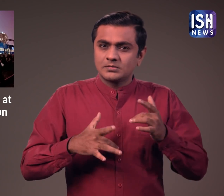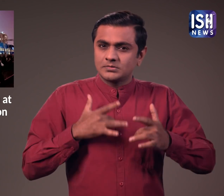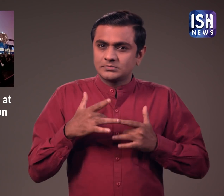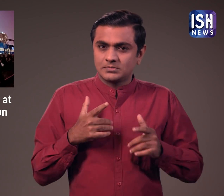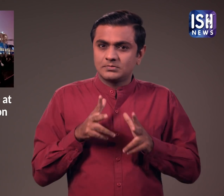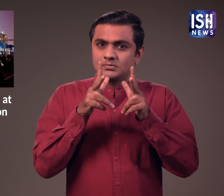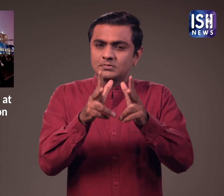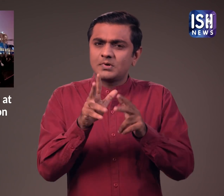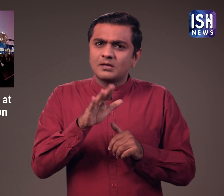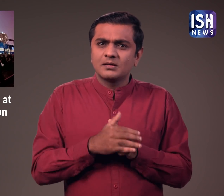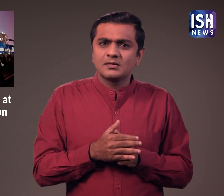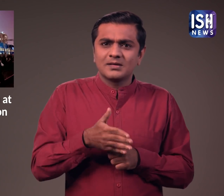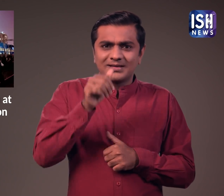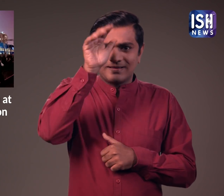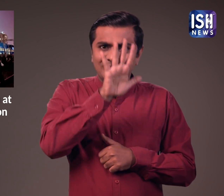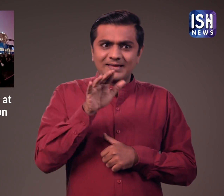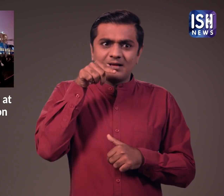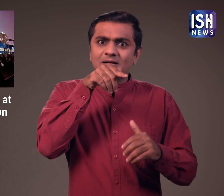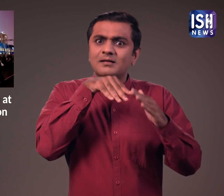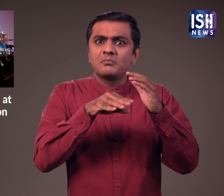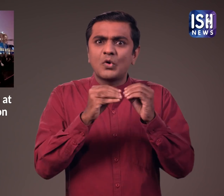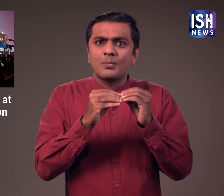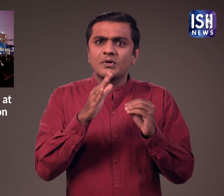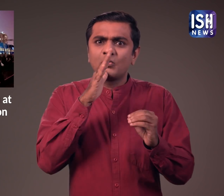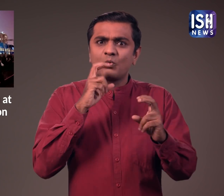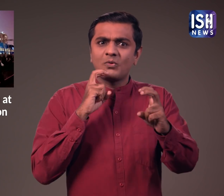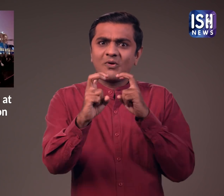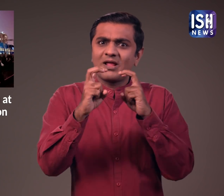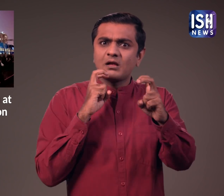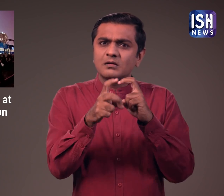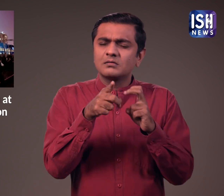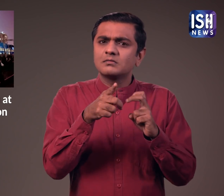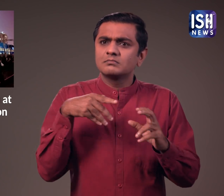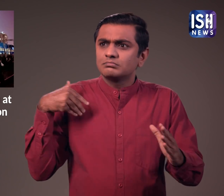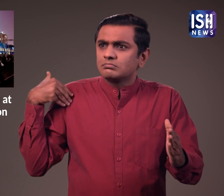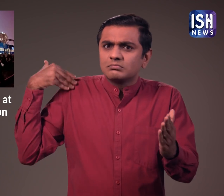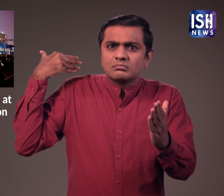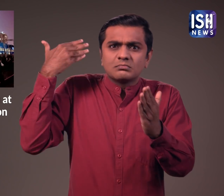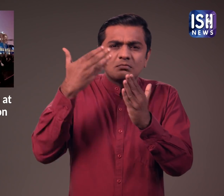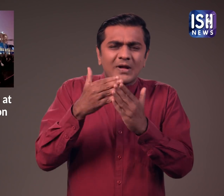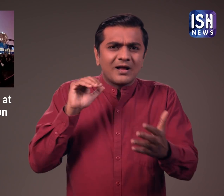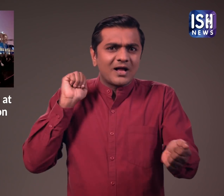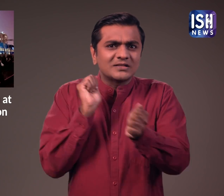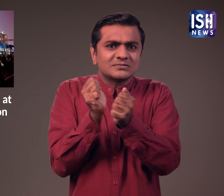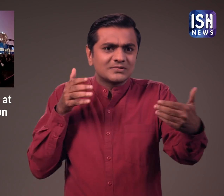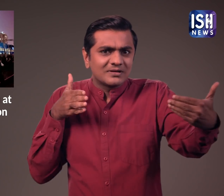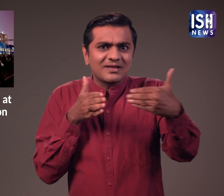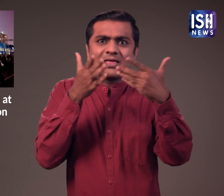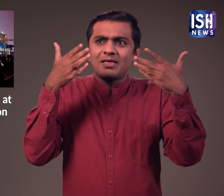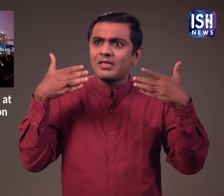यहाँ एक दिलदस्त अथ्या है मुंबई लोकल ट्रेनों में ऐसी टककर की डुड़टनाए लगभग कभी नहीं हुई है